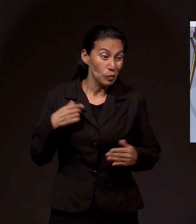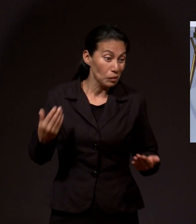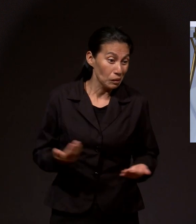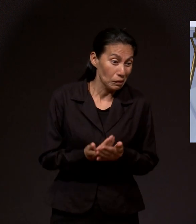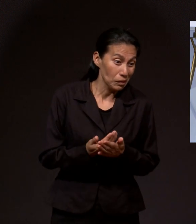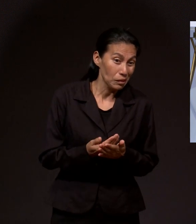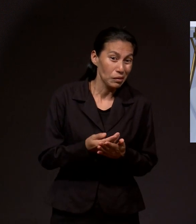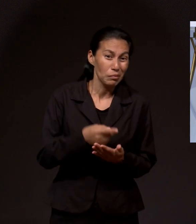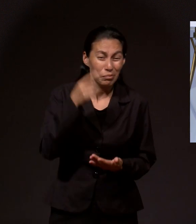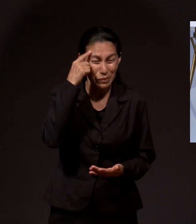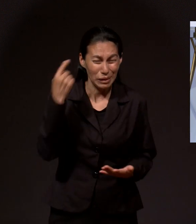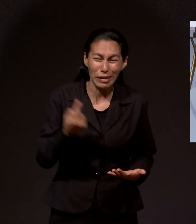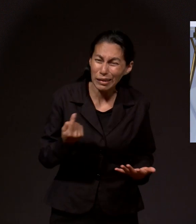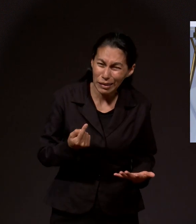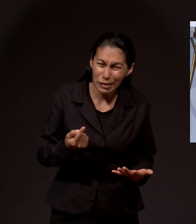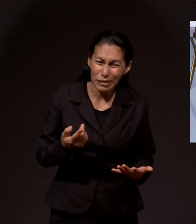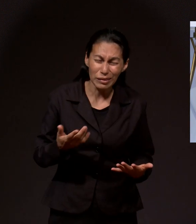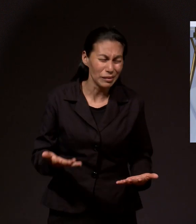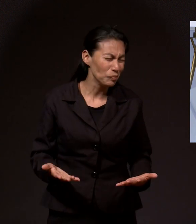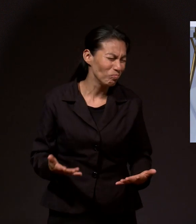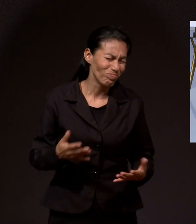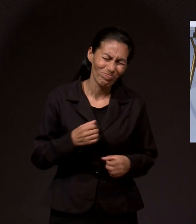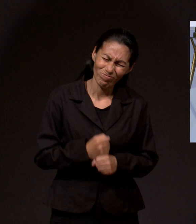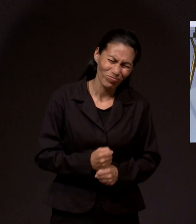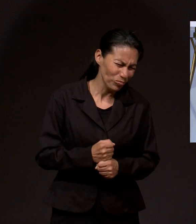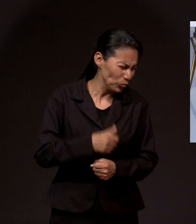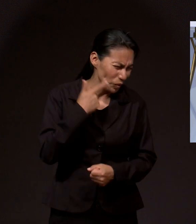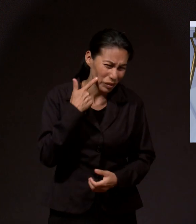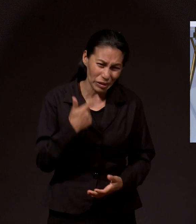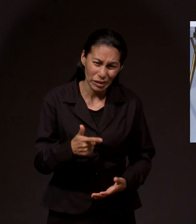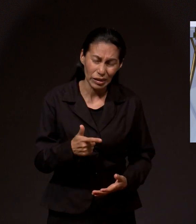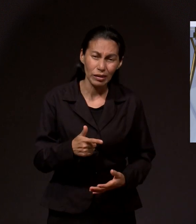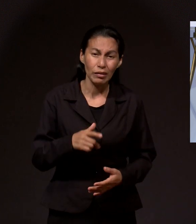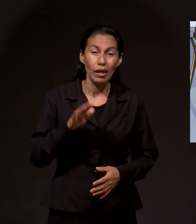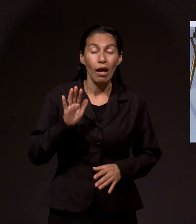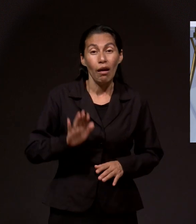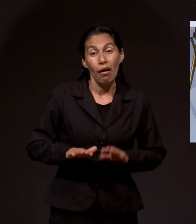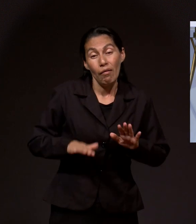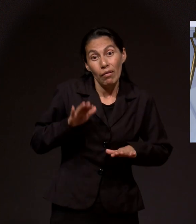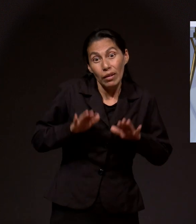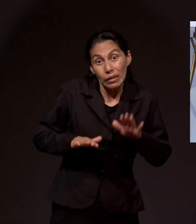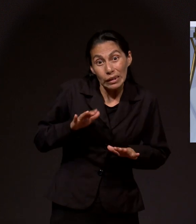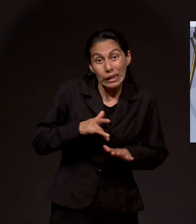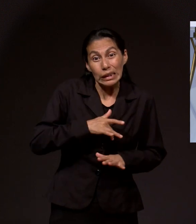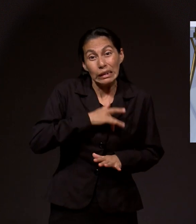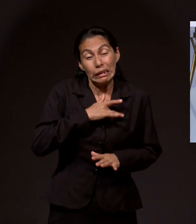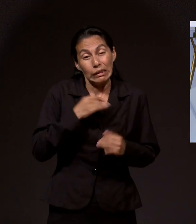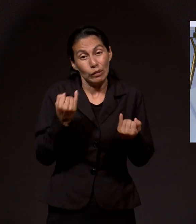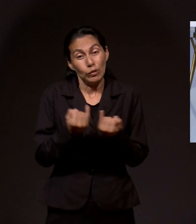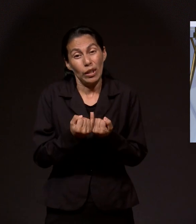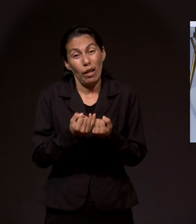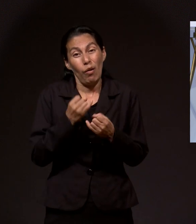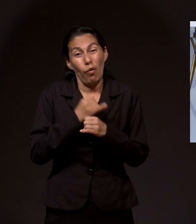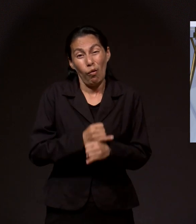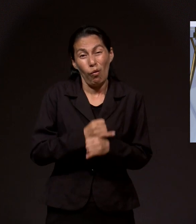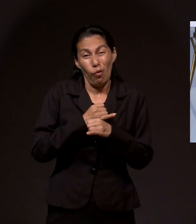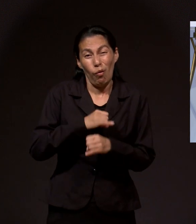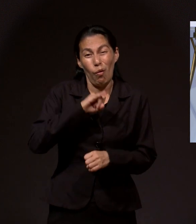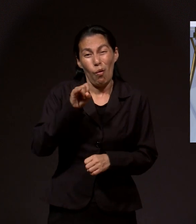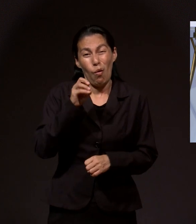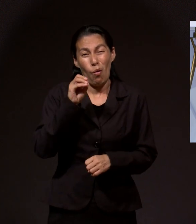nos sentimos como Hop. A veces, cuando Dios nos desafía con sus planes,